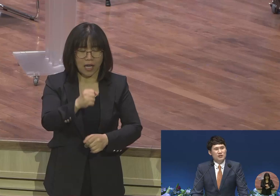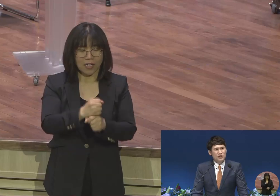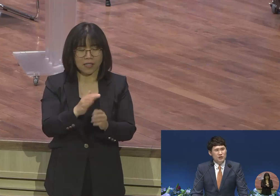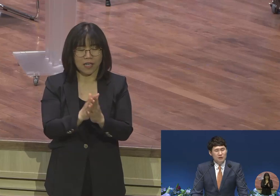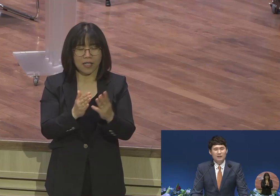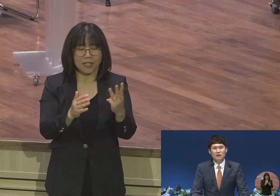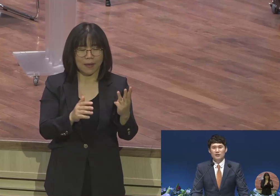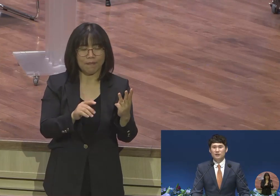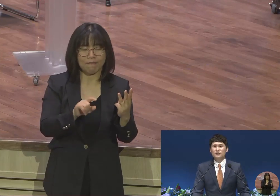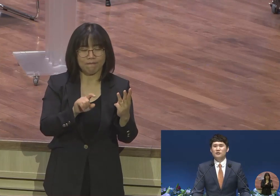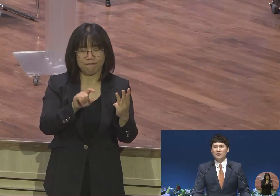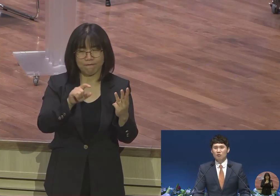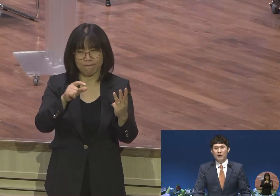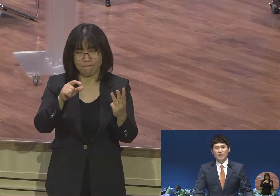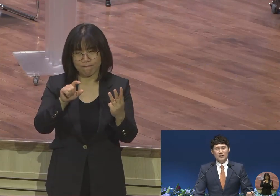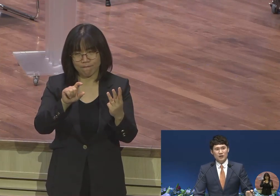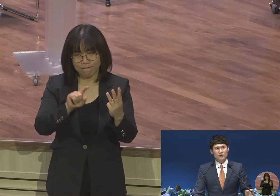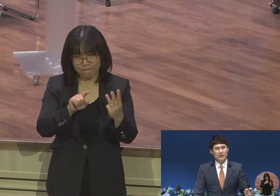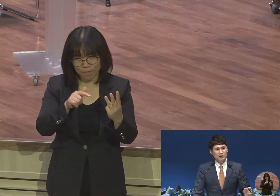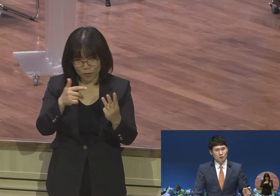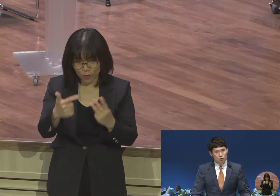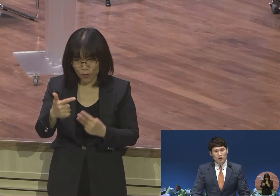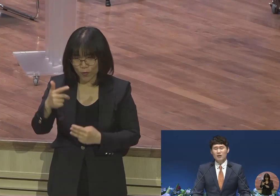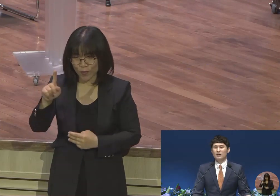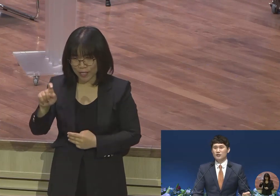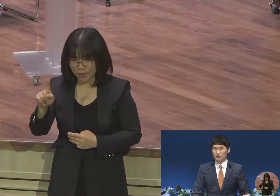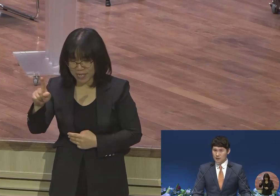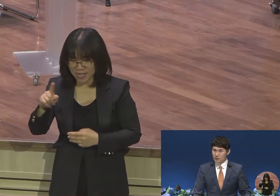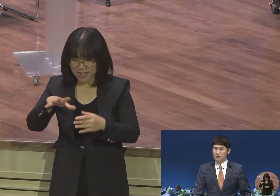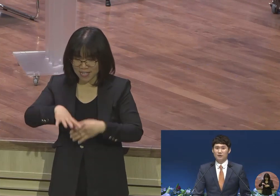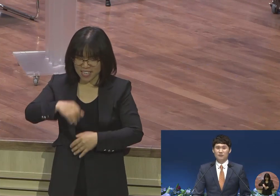치열한 영적 싸움의 전쟁터 중에 전쟁터이더라고요